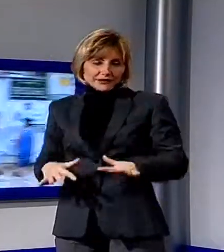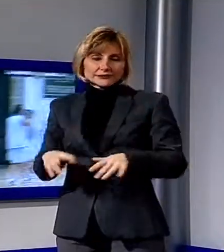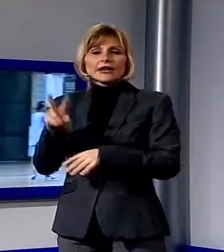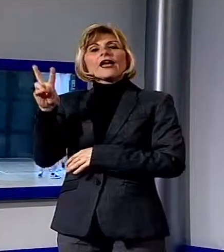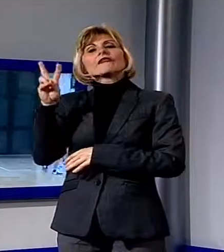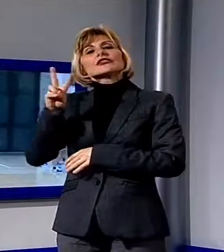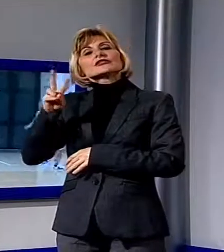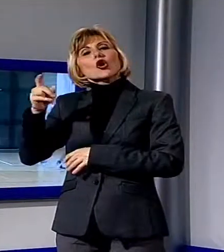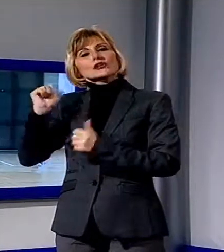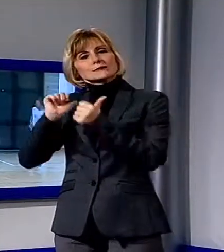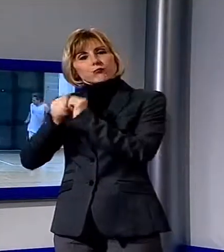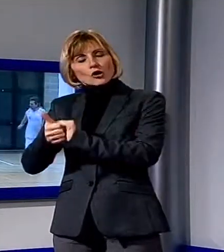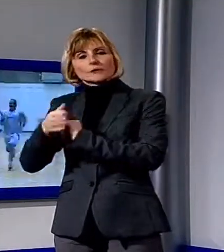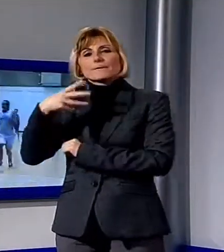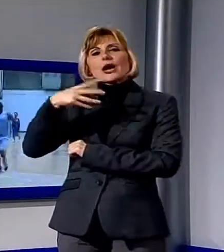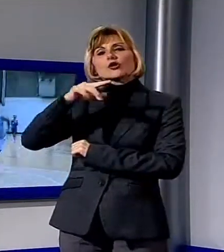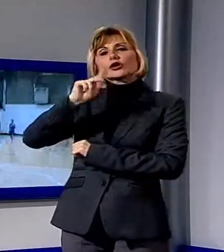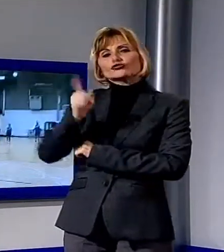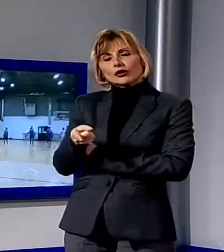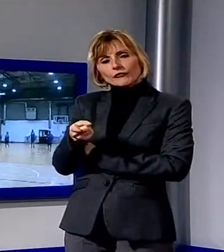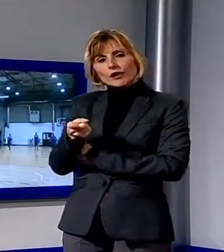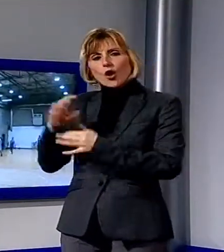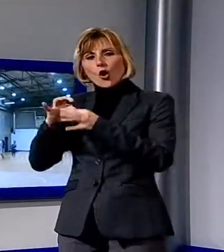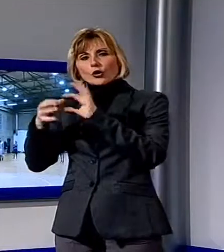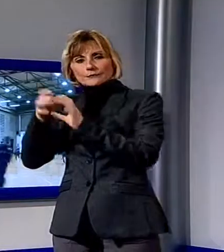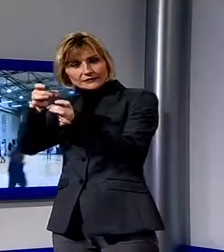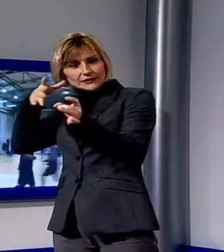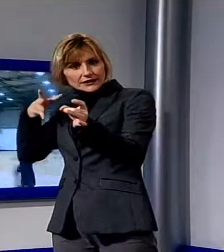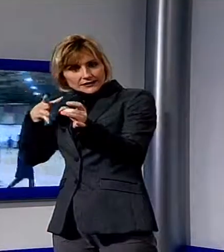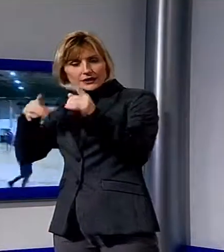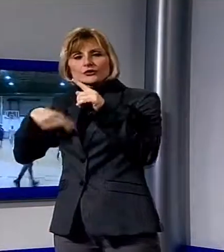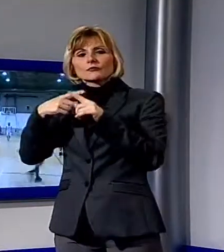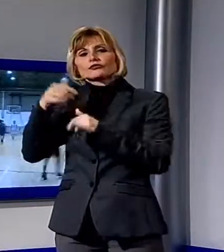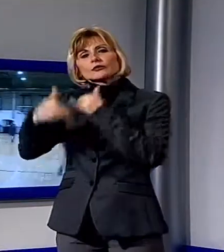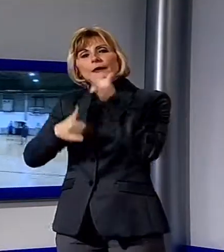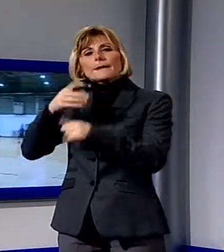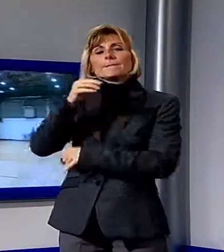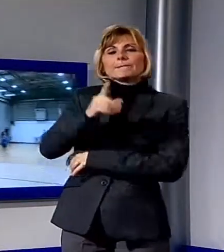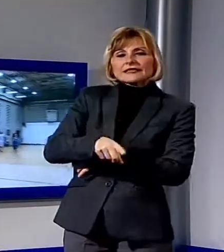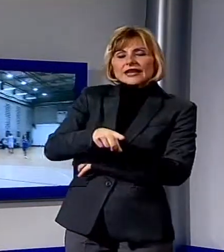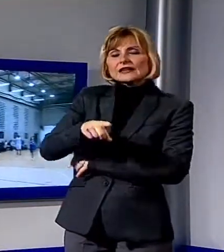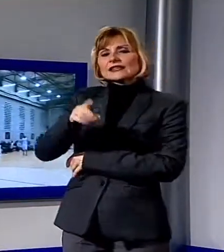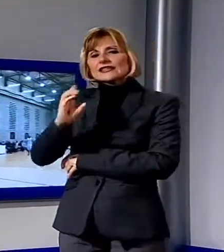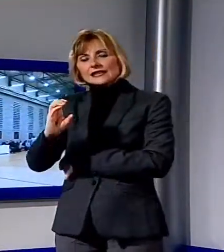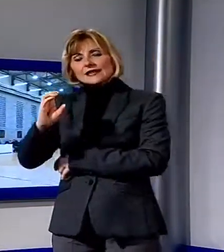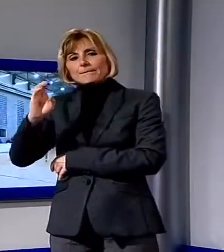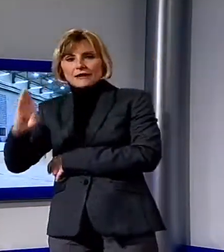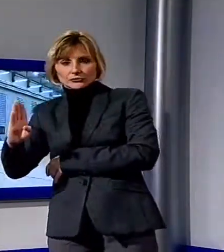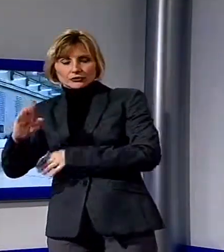degli sportivi c'erano Maura Genovesi, olimpica di tiro a segno e di ciclisti Petacchi, Chicchi e Bartoli, tra gli attori Graziano